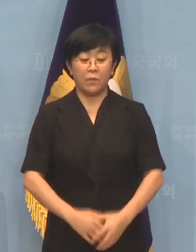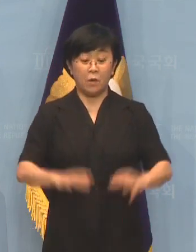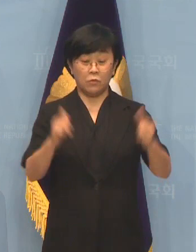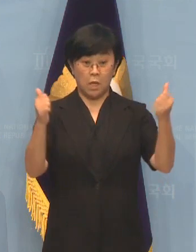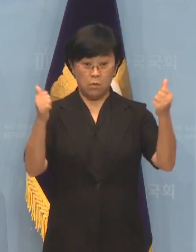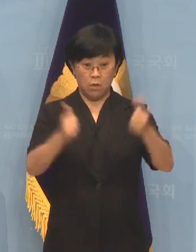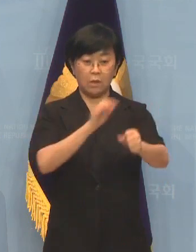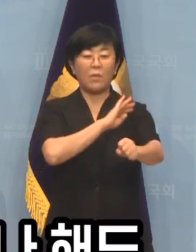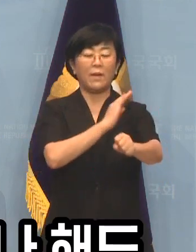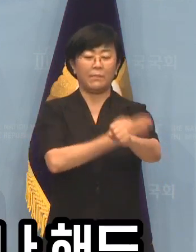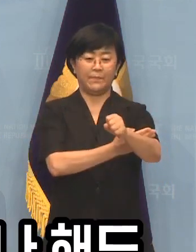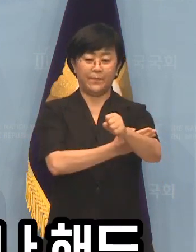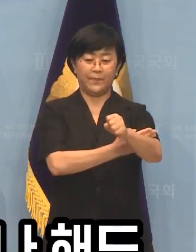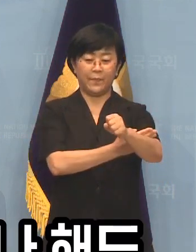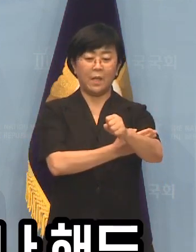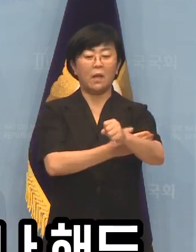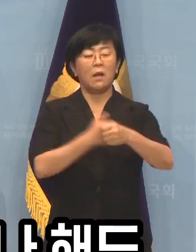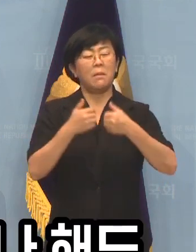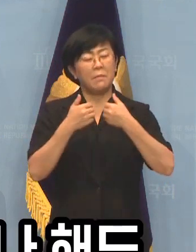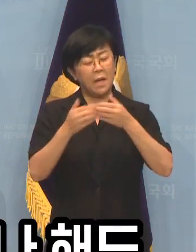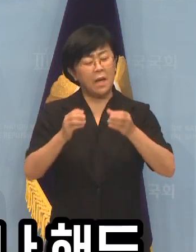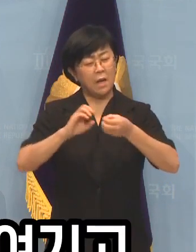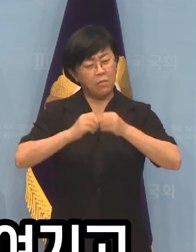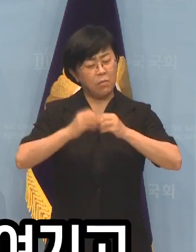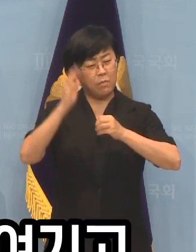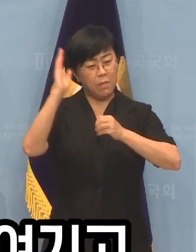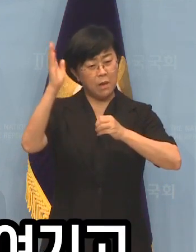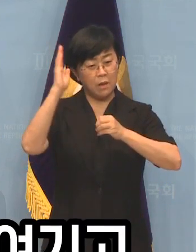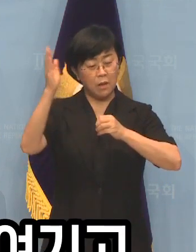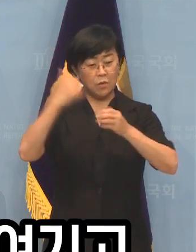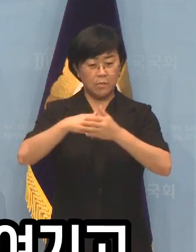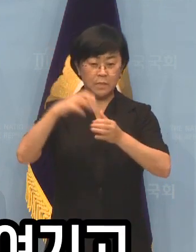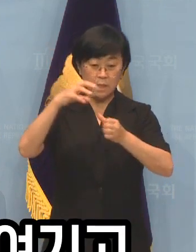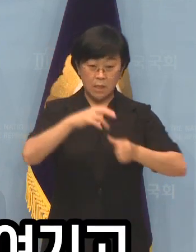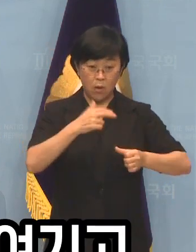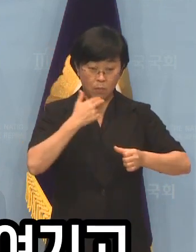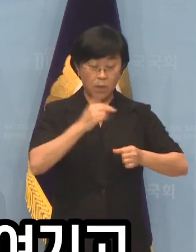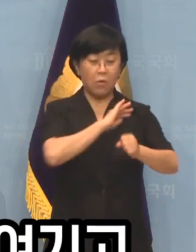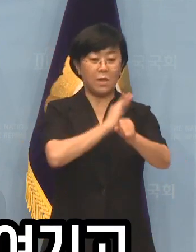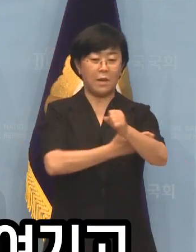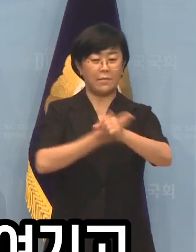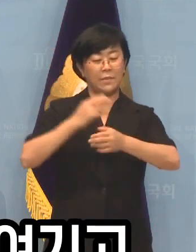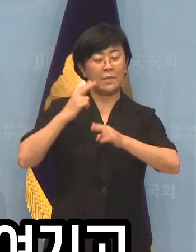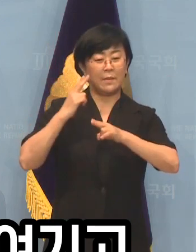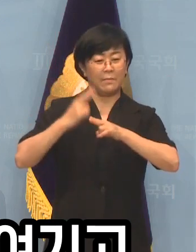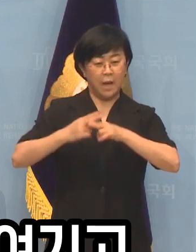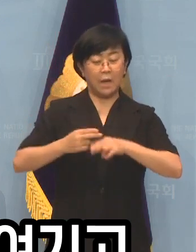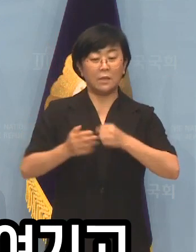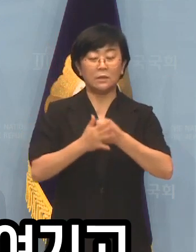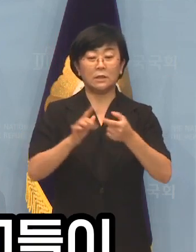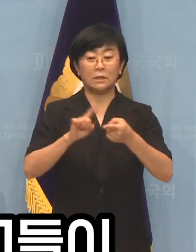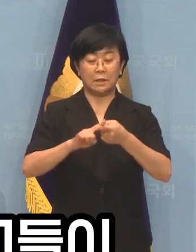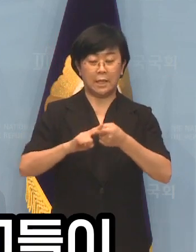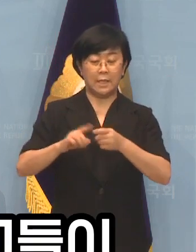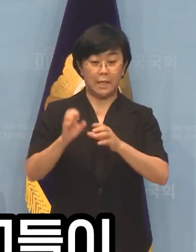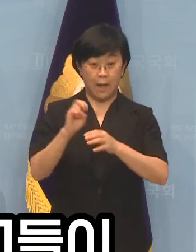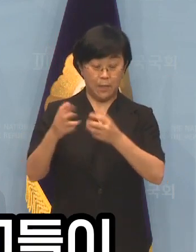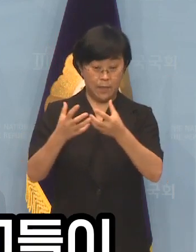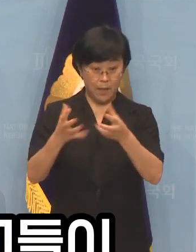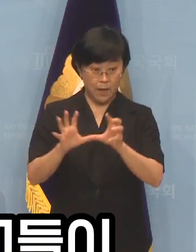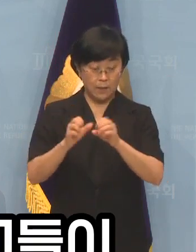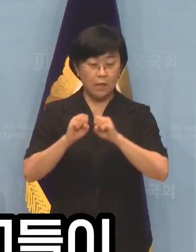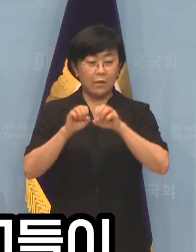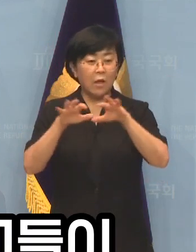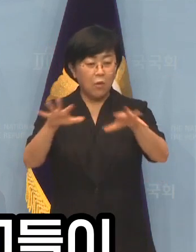국회의원의 권한을 아무 소리나 해도 제재받지 않는 권력으로 여기고 남용하는 야당의 행태와 그리고 그들이